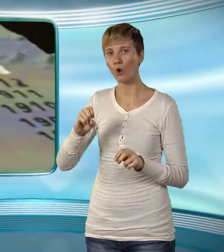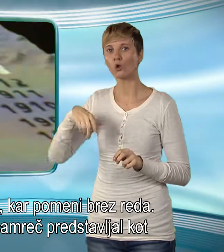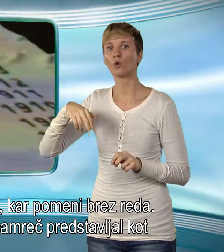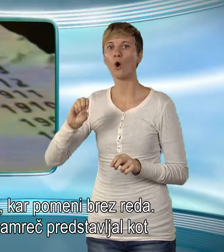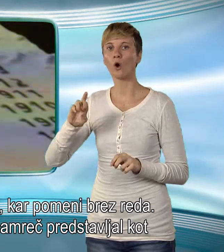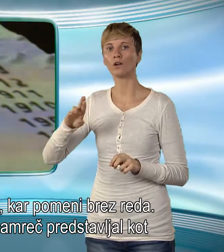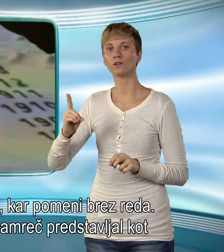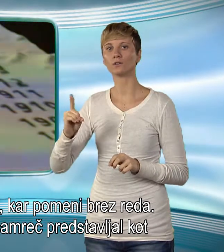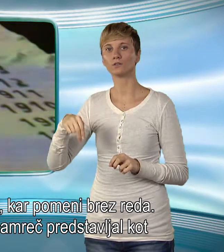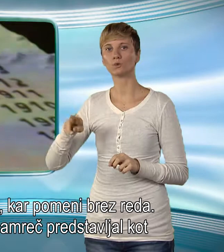brezreda.